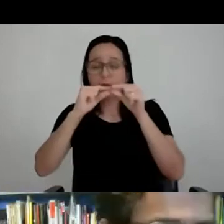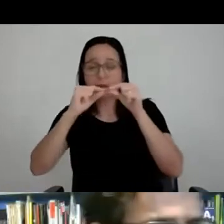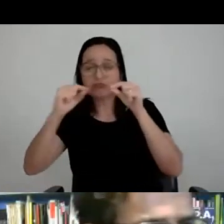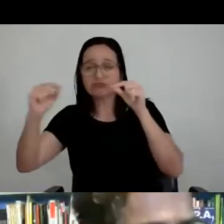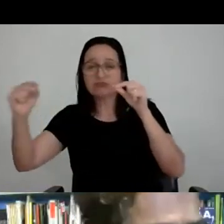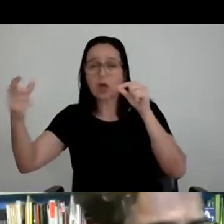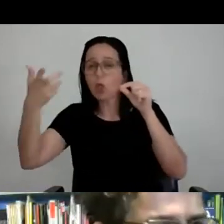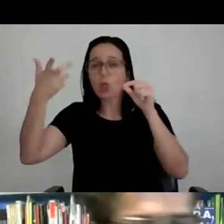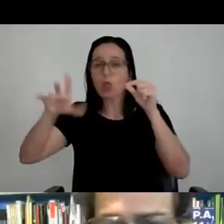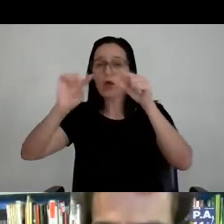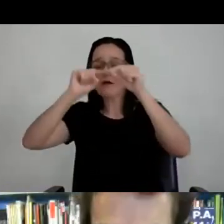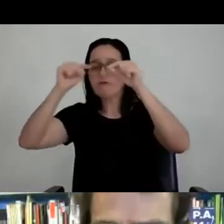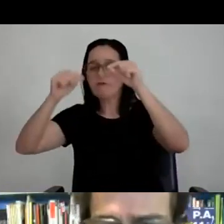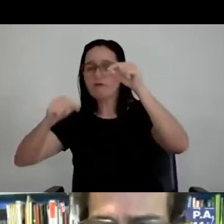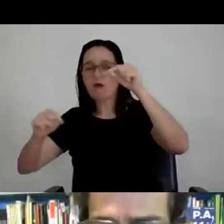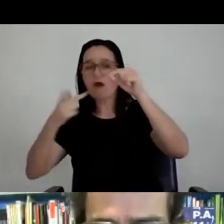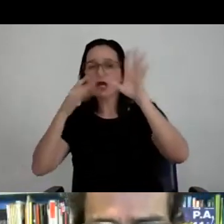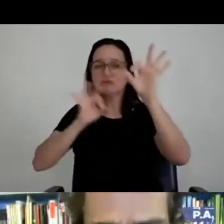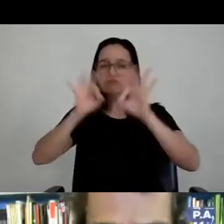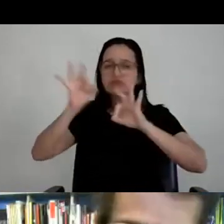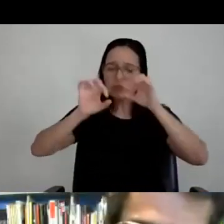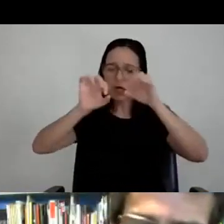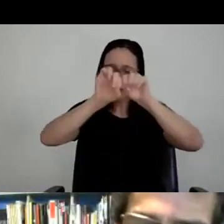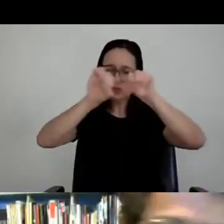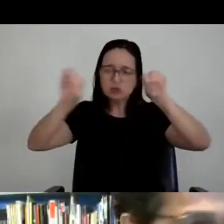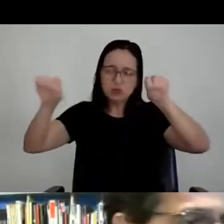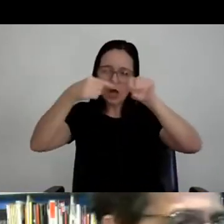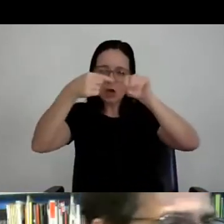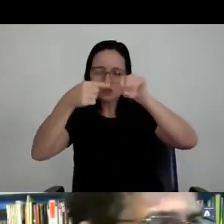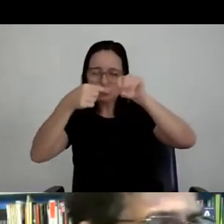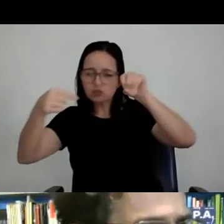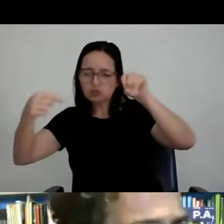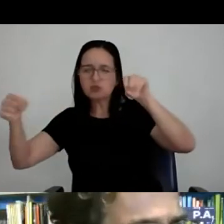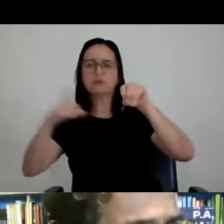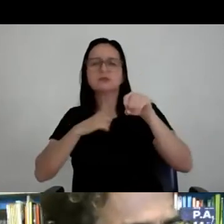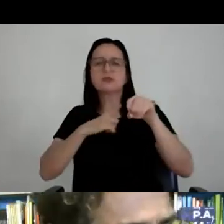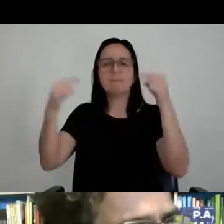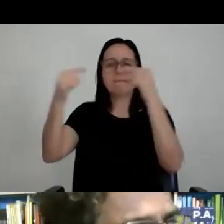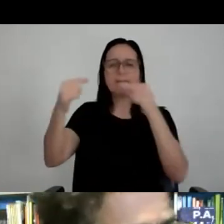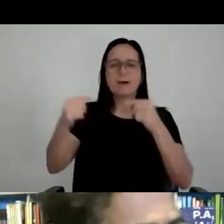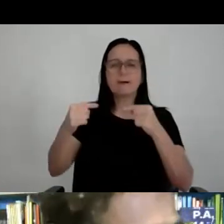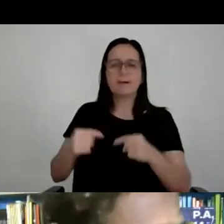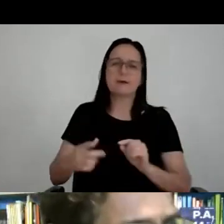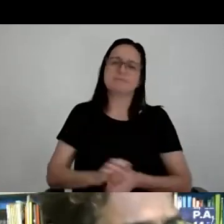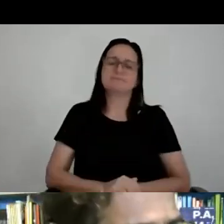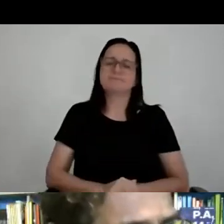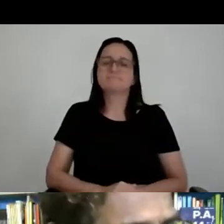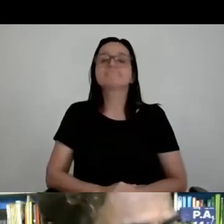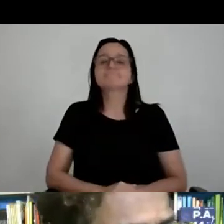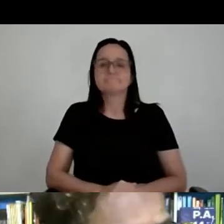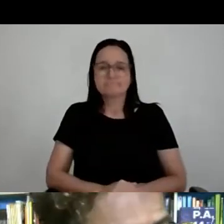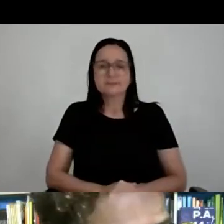passassem por fora. Então, criamos toda uma linha de tubos internos para poder ligar os cabos, eles aparecerem com precisão. E aí chegamos